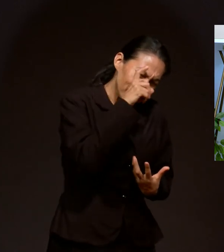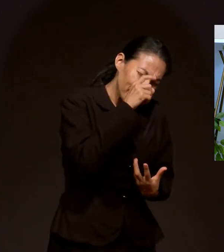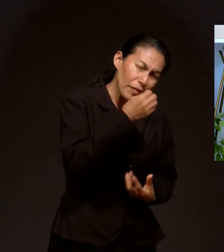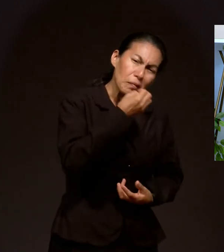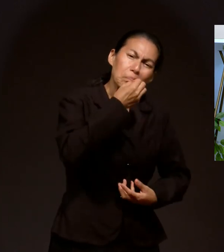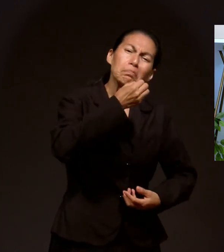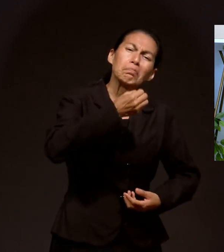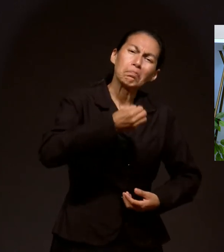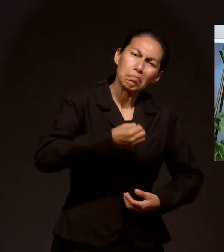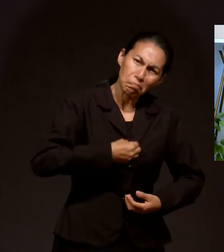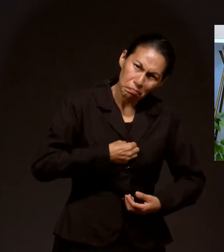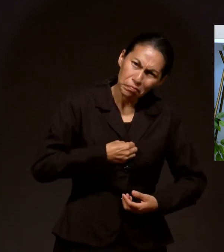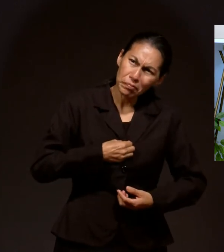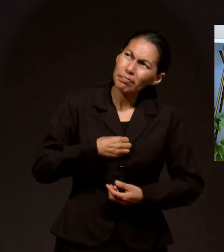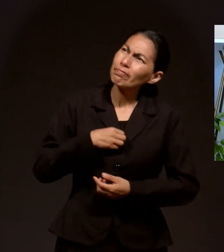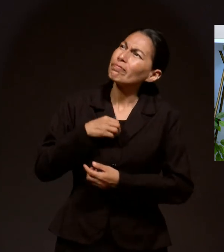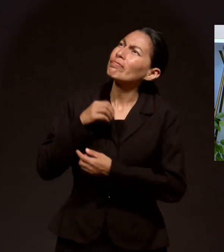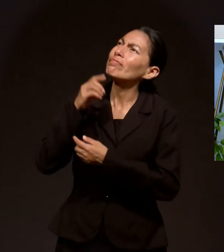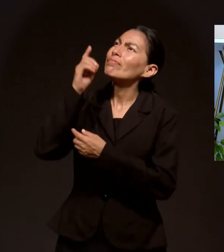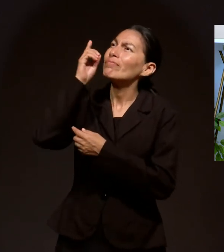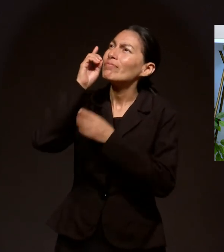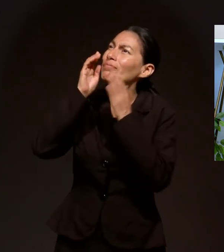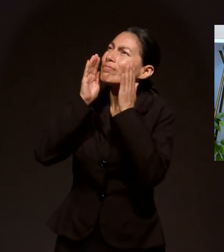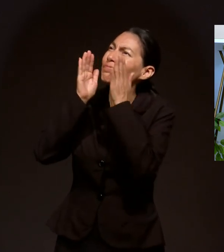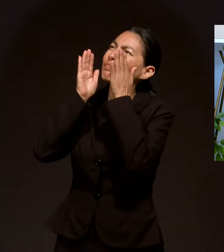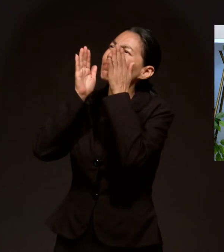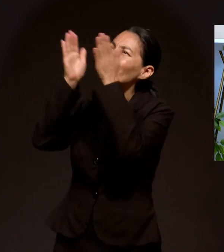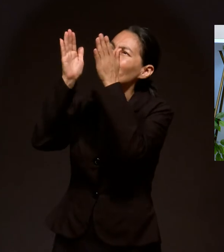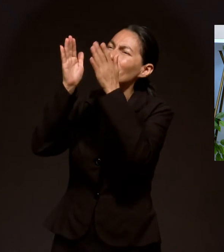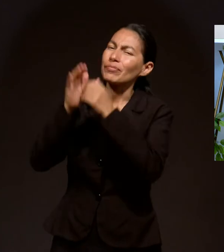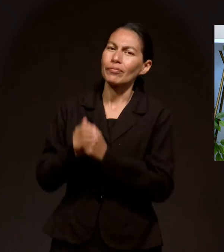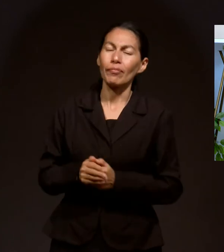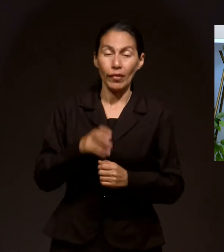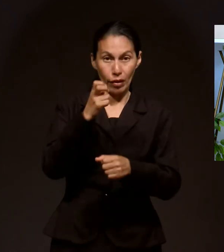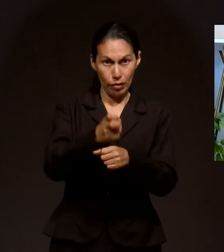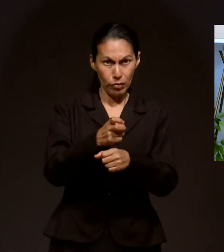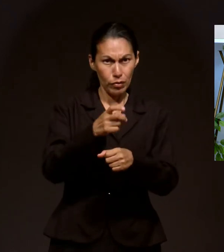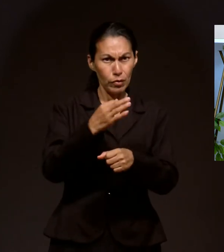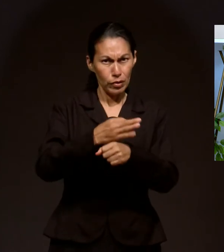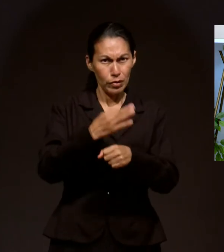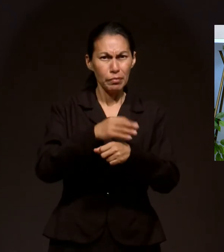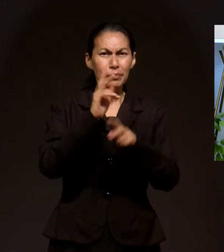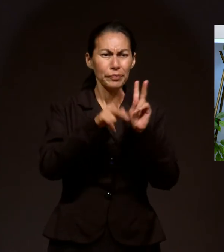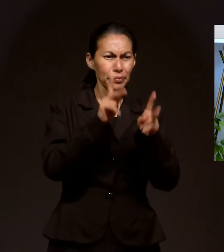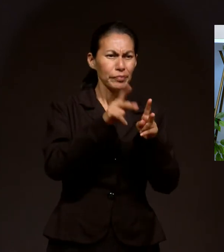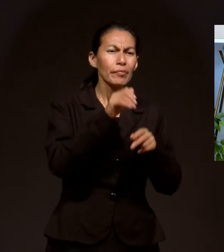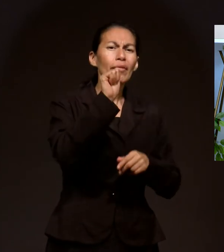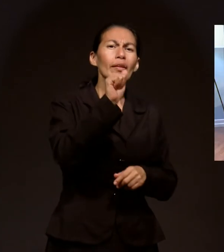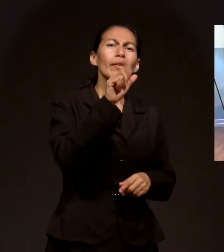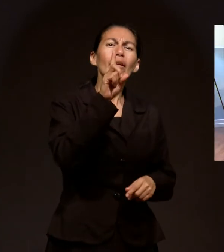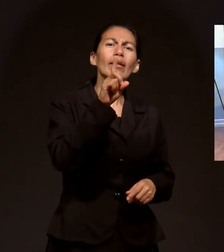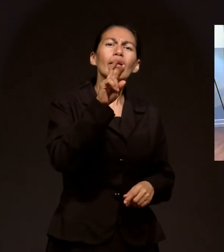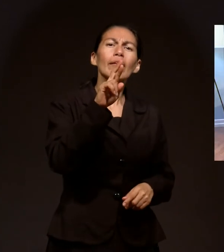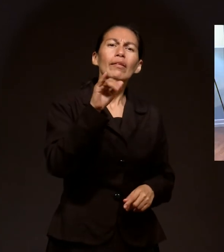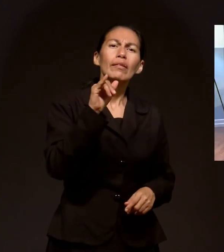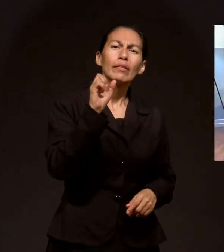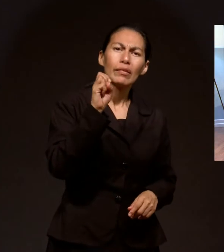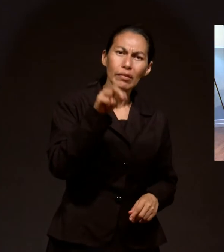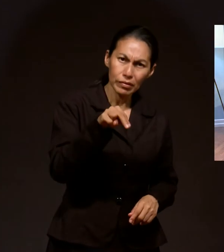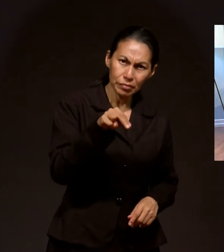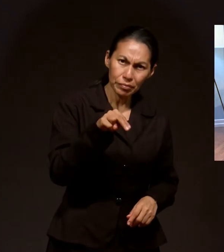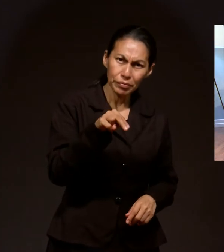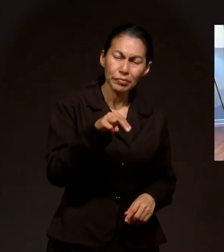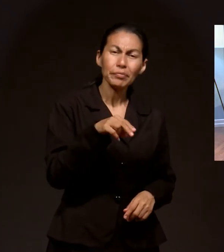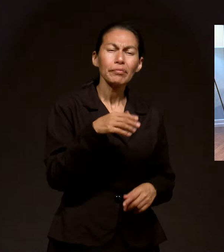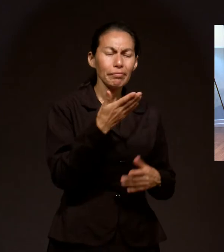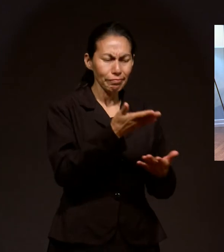Y es precisamente de eso que hablaremos con Adrián Villamizar. Gracias, Adrián,